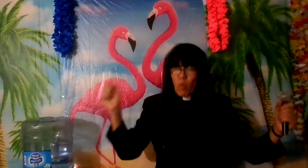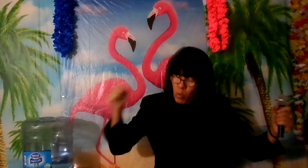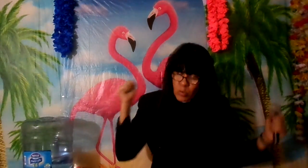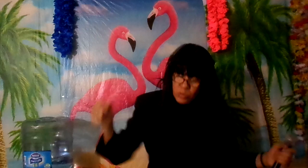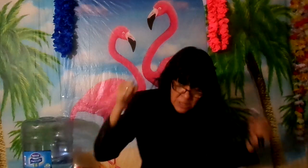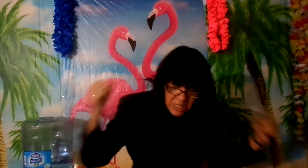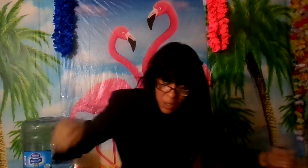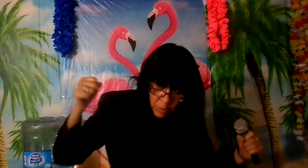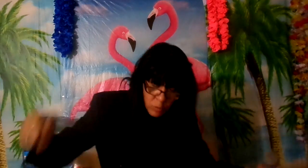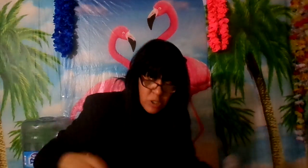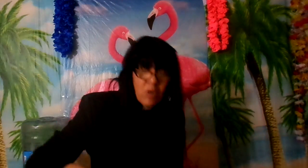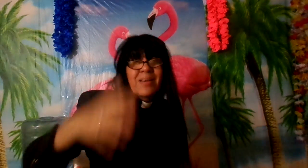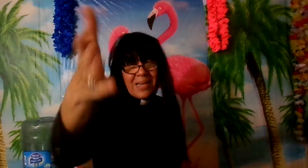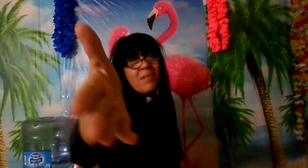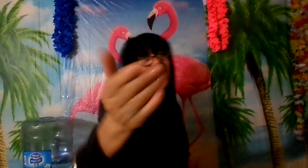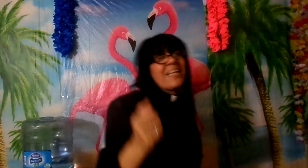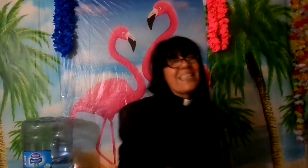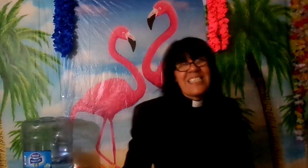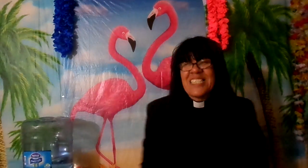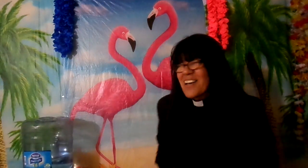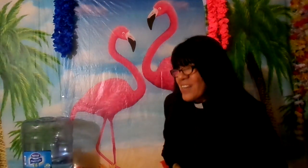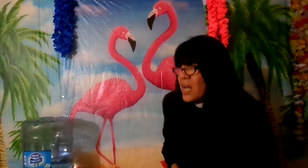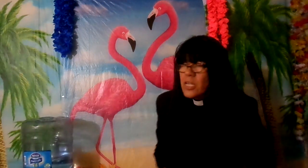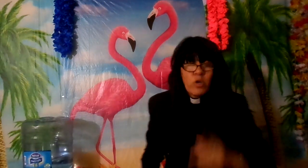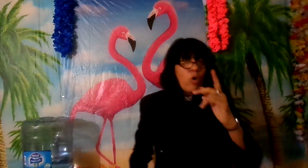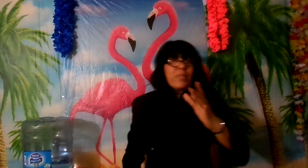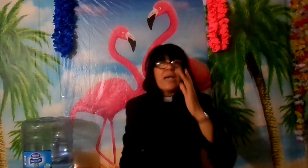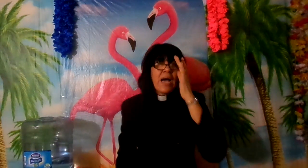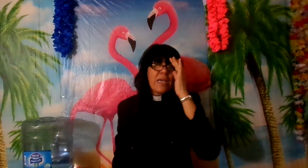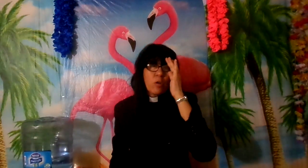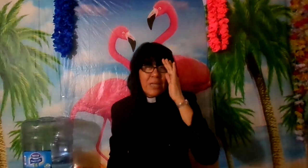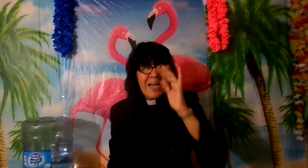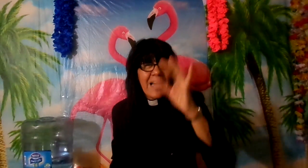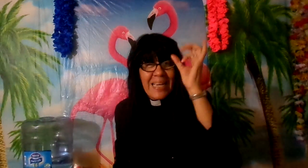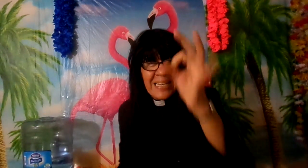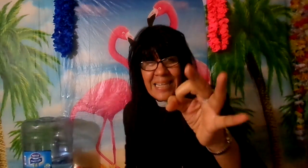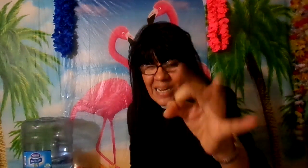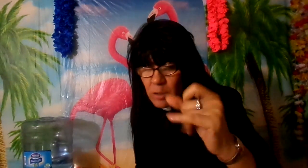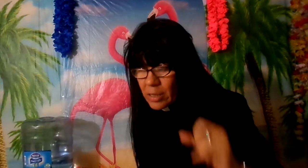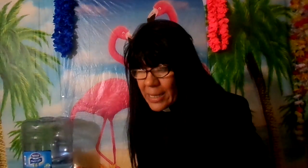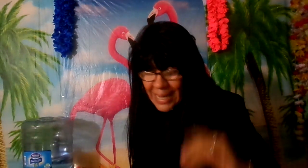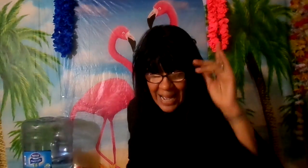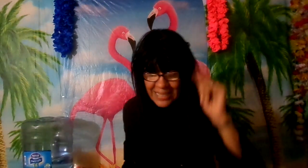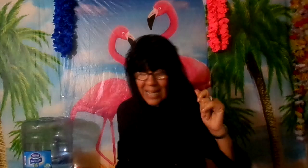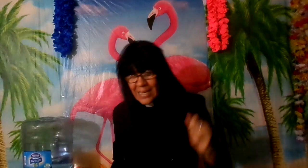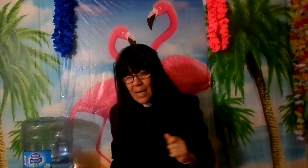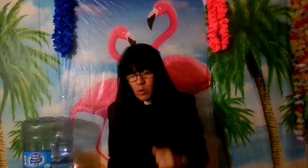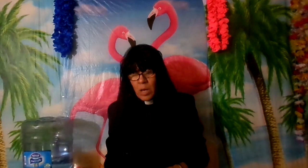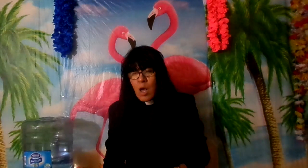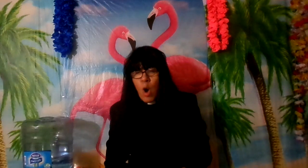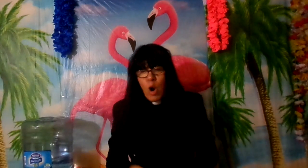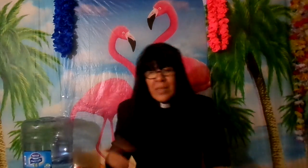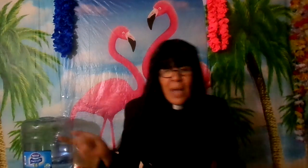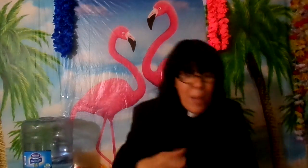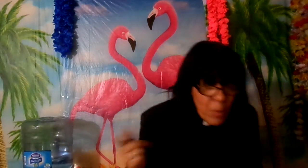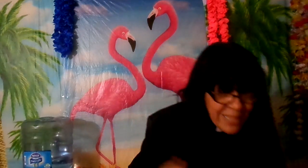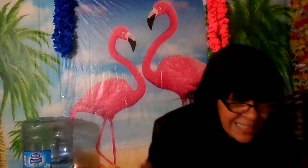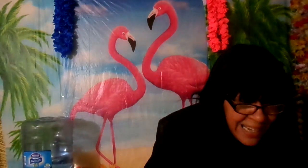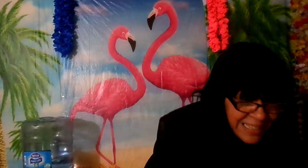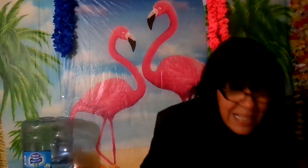un siervo de unción, el evangelista Gigi Ávila Dios lo bendiga y lo tenga en el reino de allá, en la gloria hoy día vemos tanta gente tan